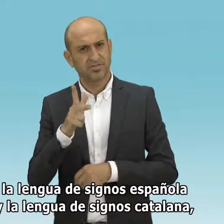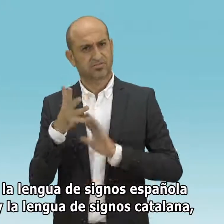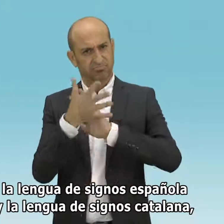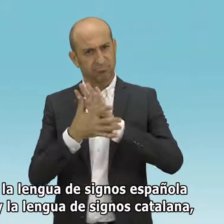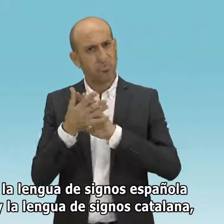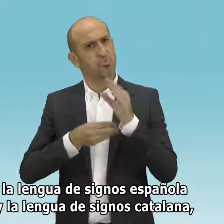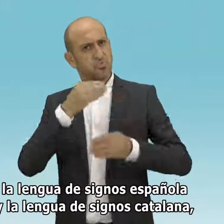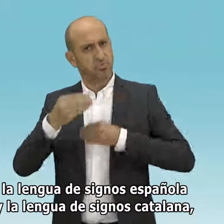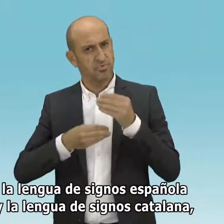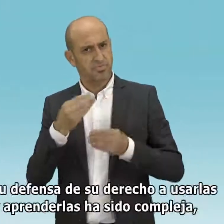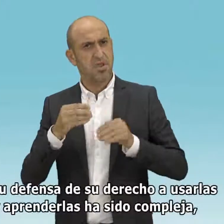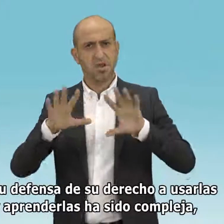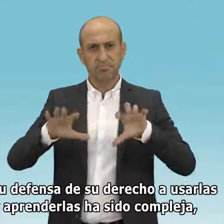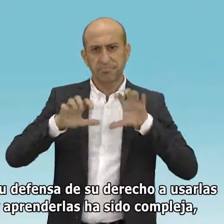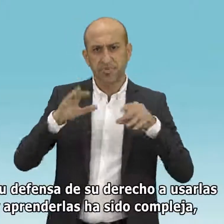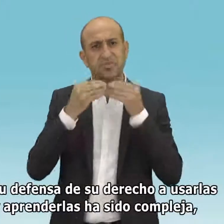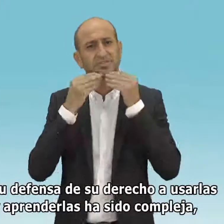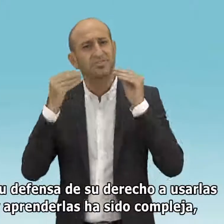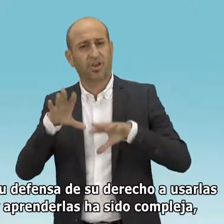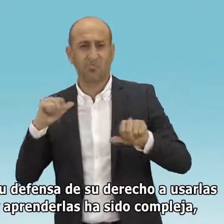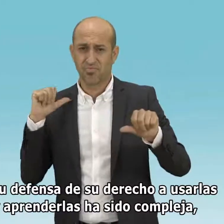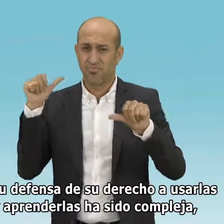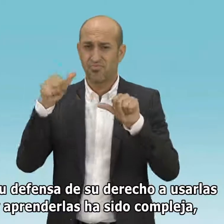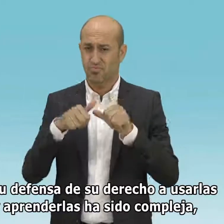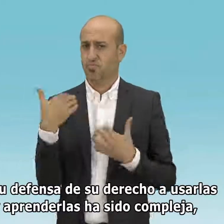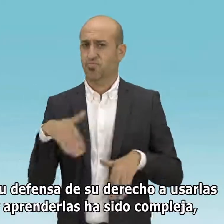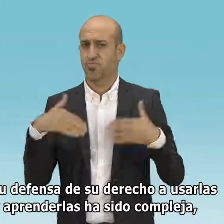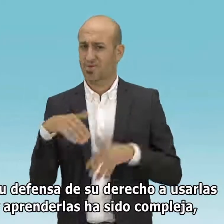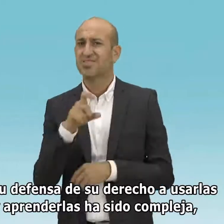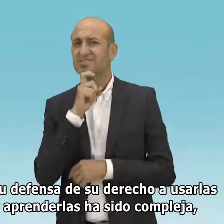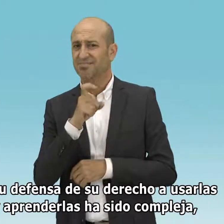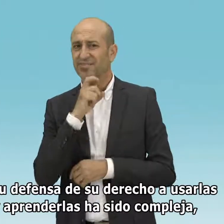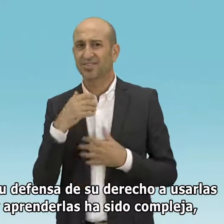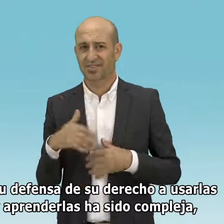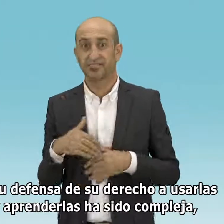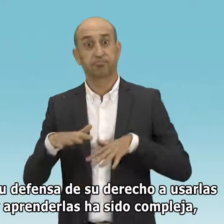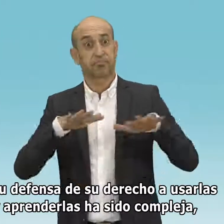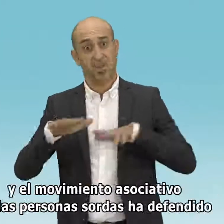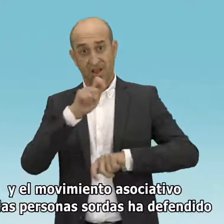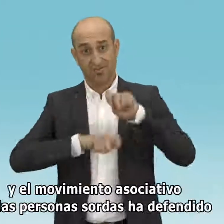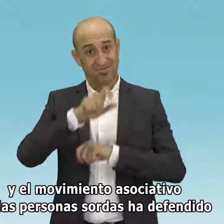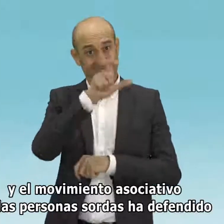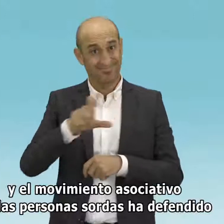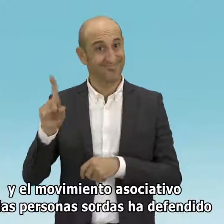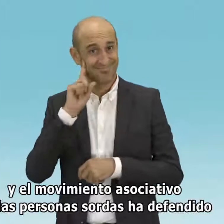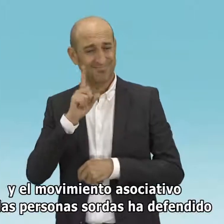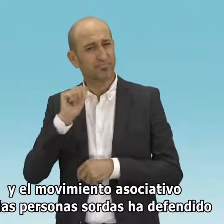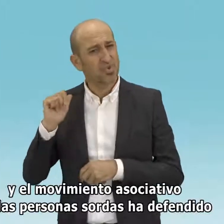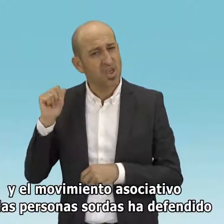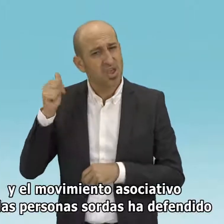la lengua de signos catalana, en su defensa de su derecho a usarlas y aprenderlas, ha sido compleja y el movimiento asociativo